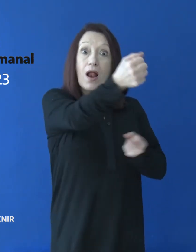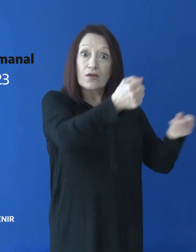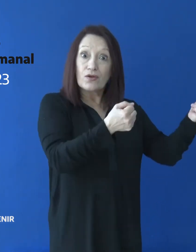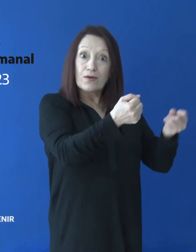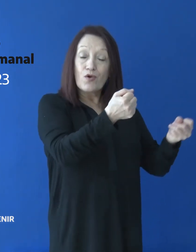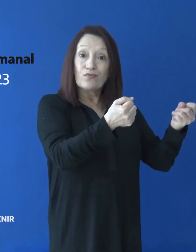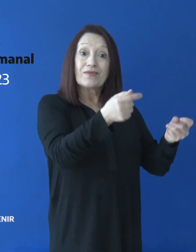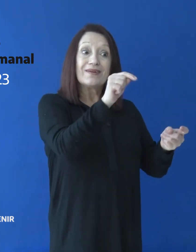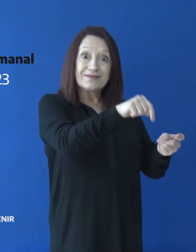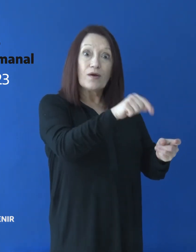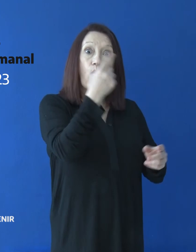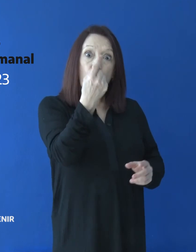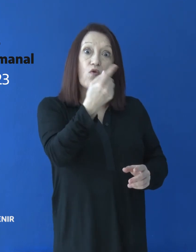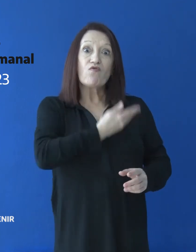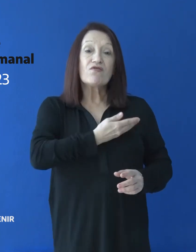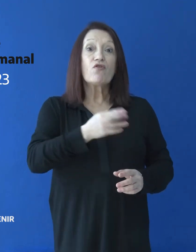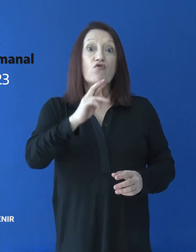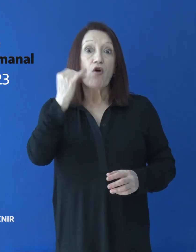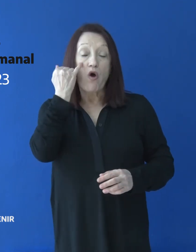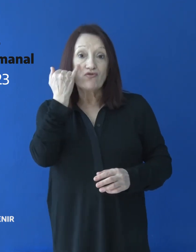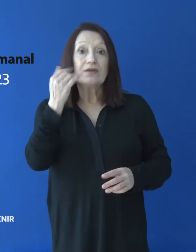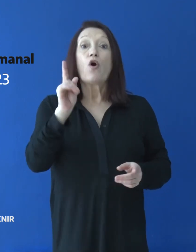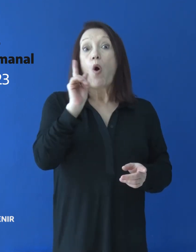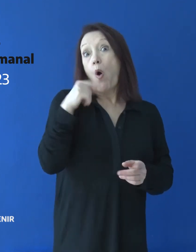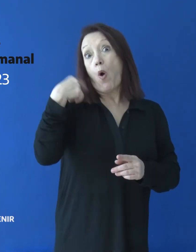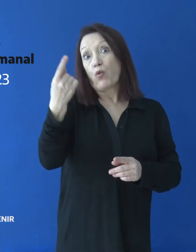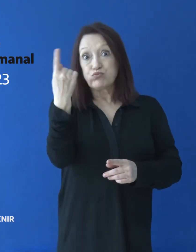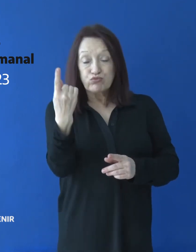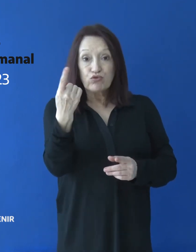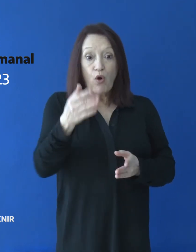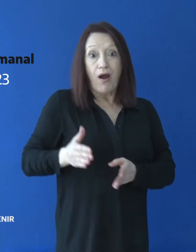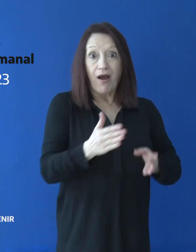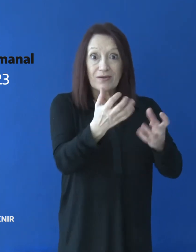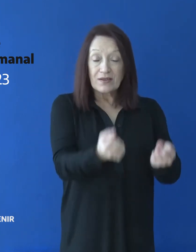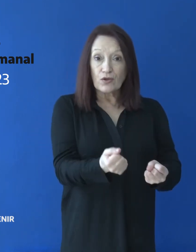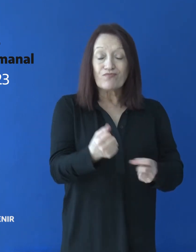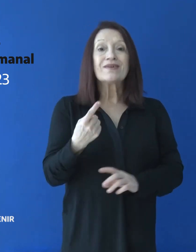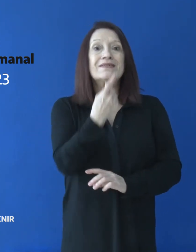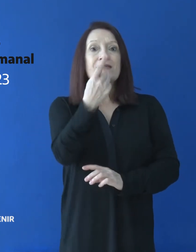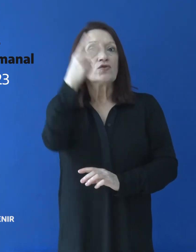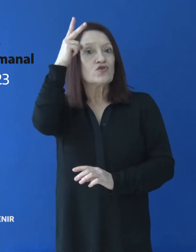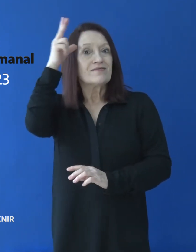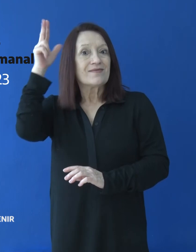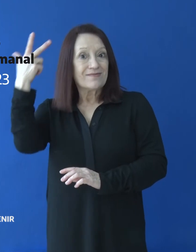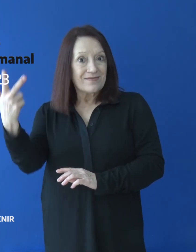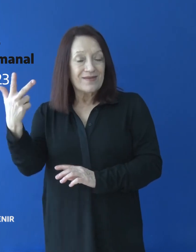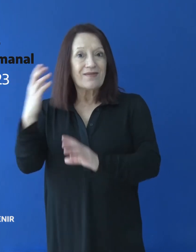incluidos 1 Fit Roy, 5 Cañadón Seco, 183 El Calafate,